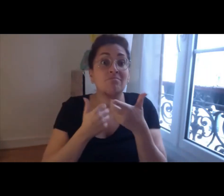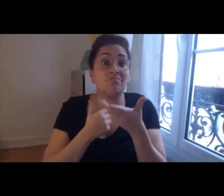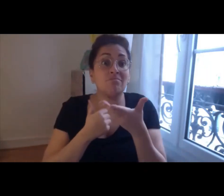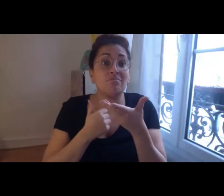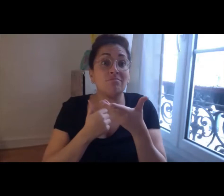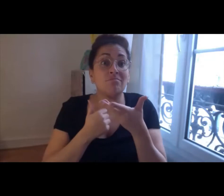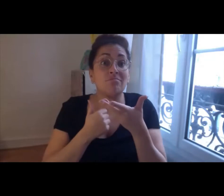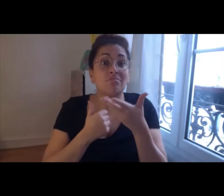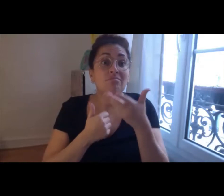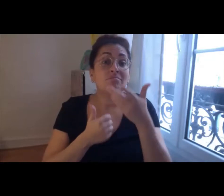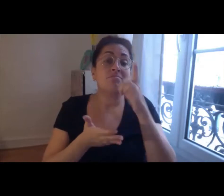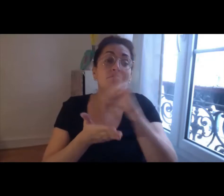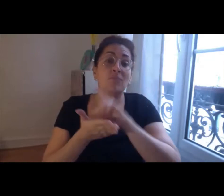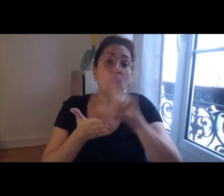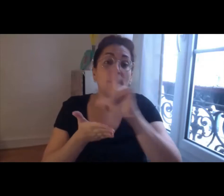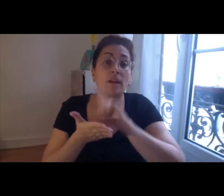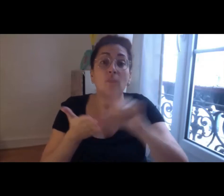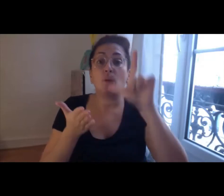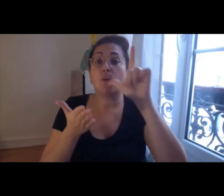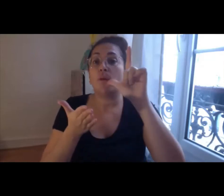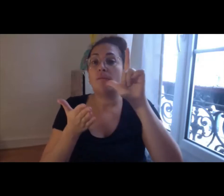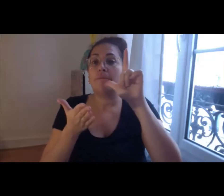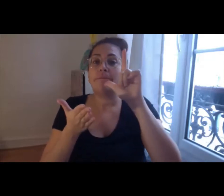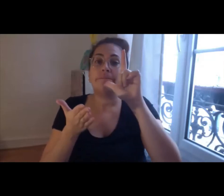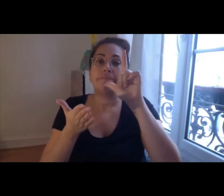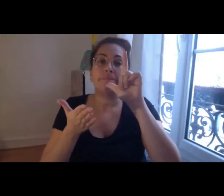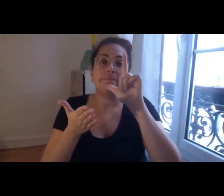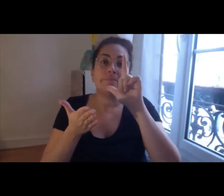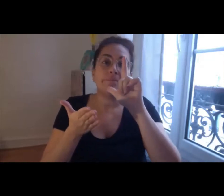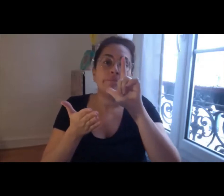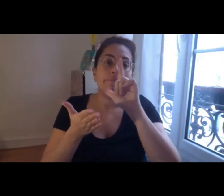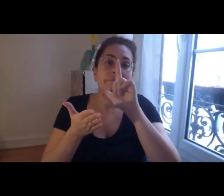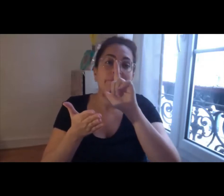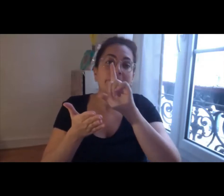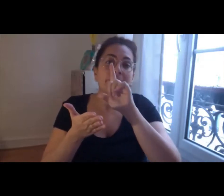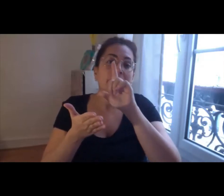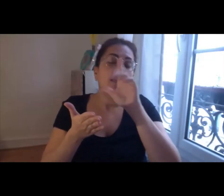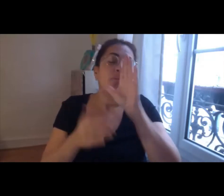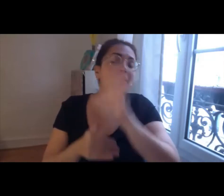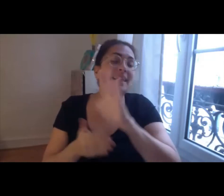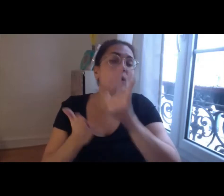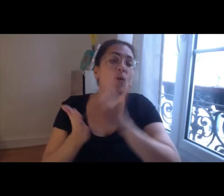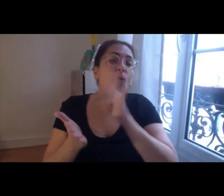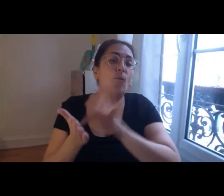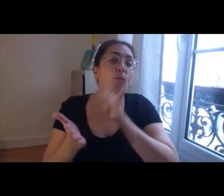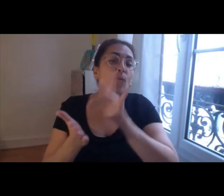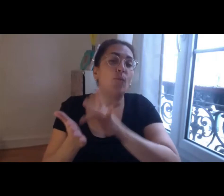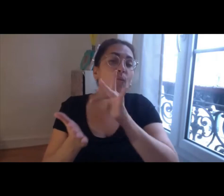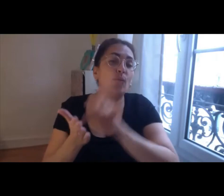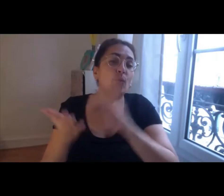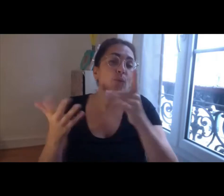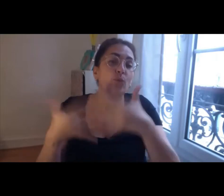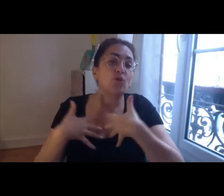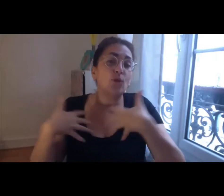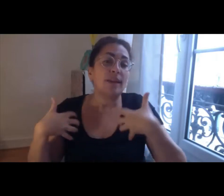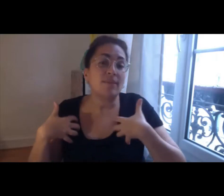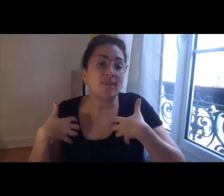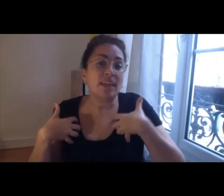revue de littérature ou l'état de l'art donc là effectivement une fois que la problématique est définie